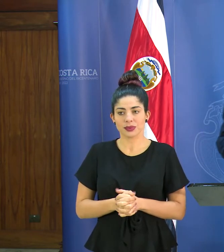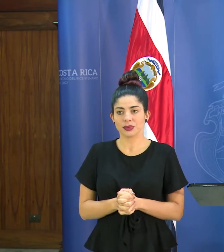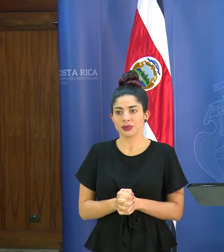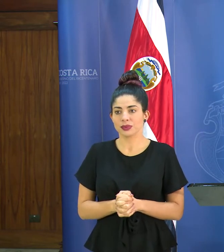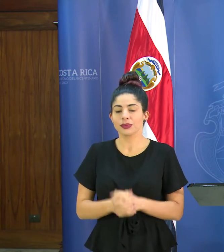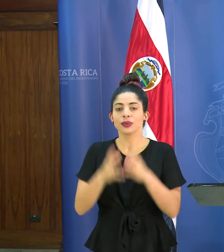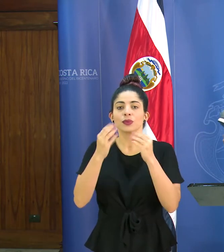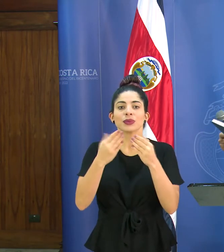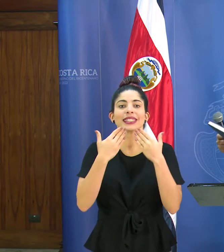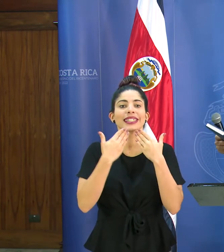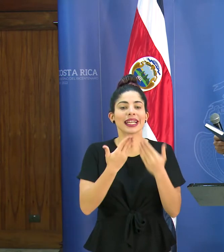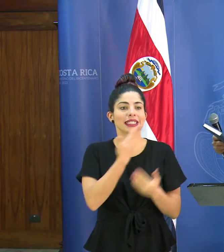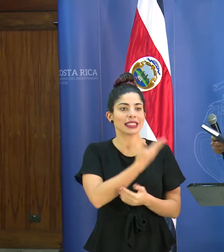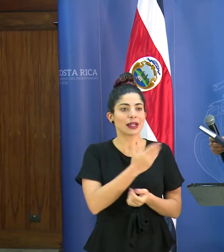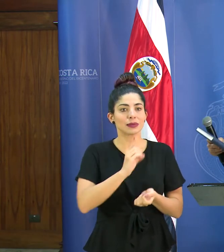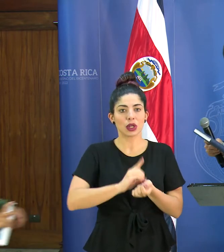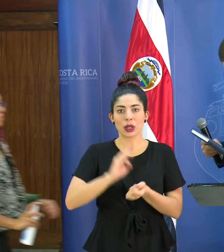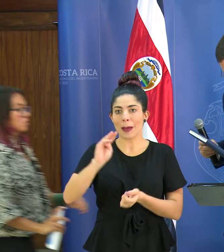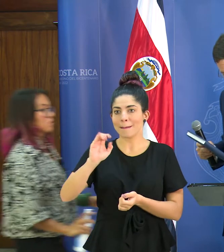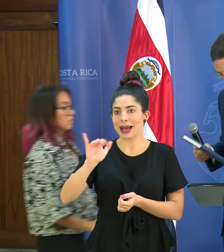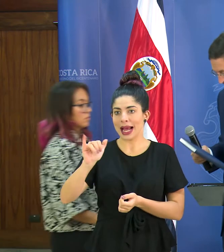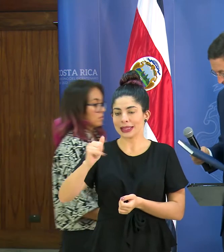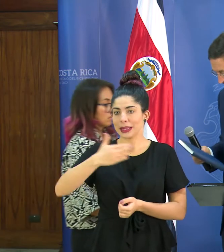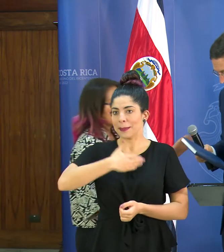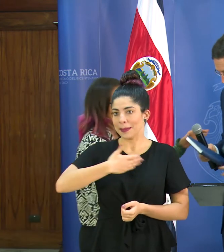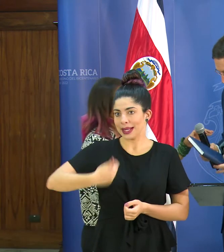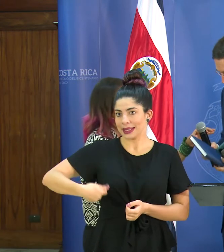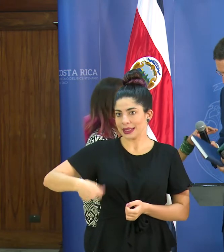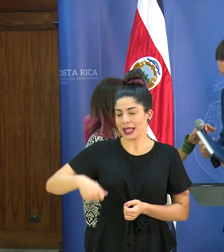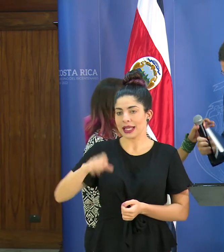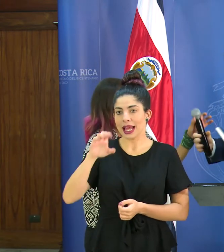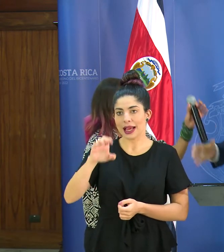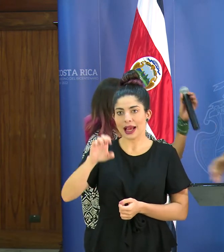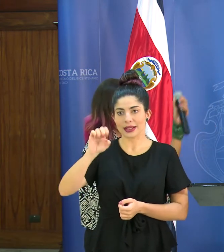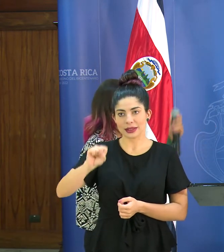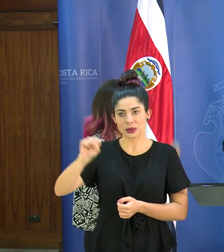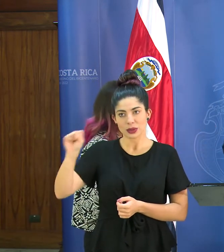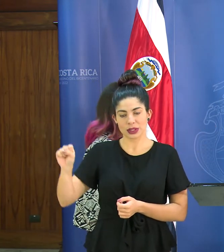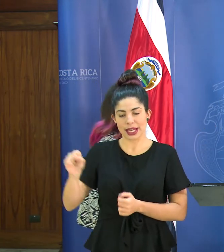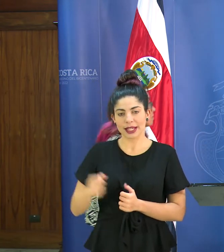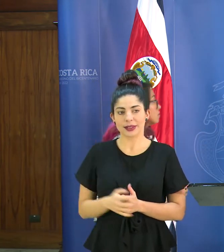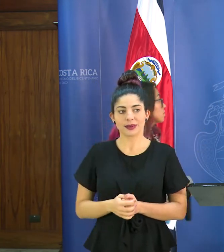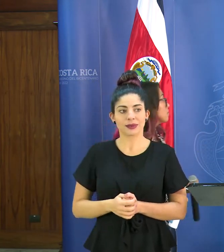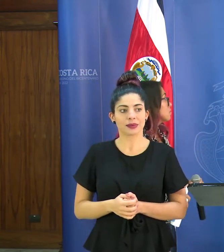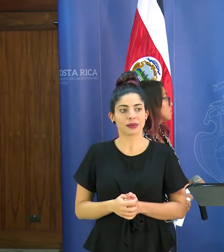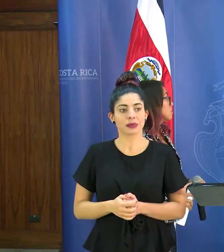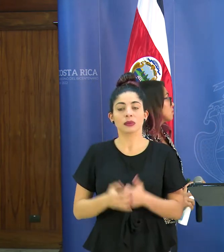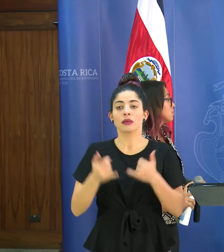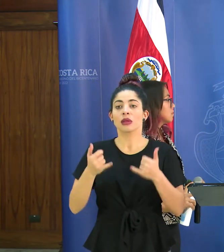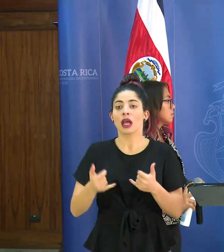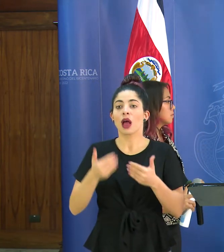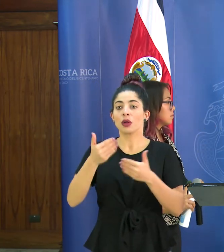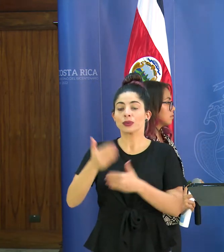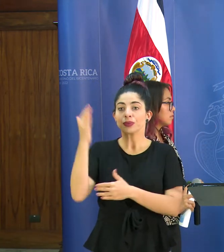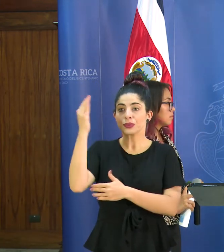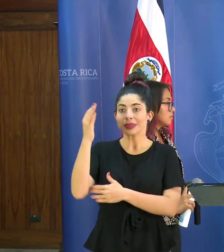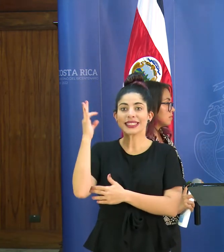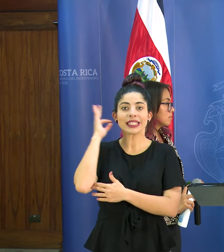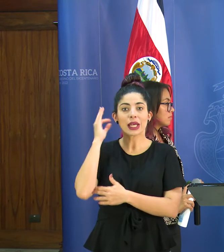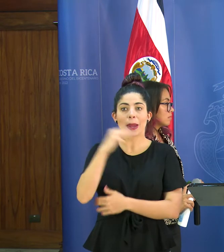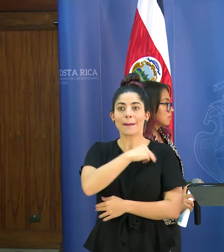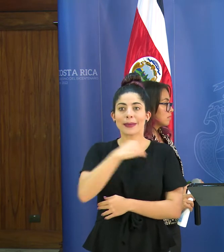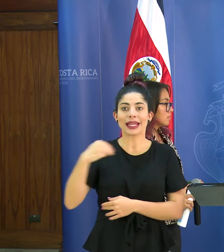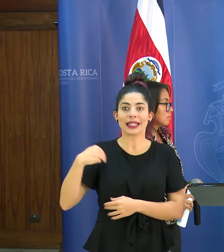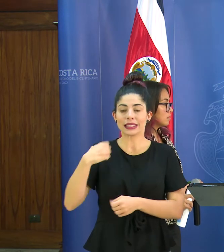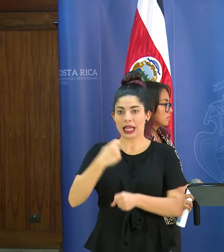muchas gracias al doctor Macaya presidente ejecutivo de la caja costarricense seguro social vamos a escuchar a la señora